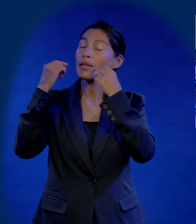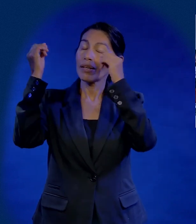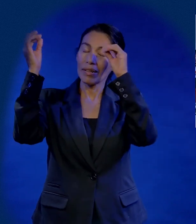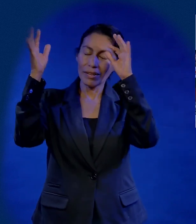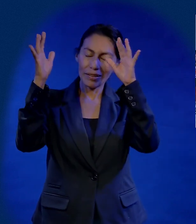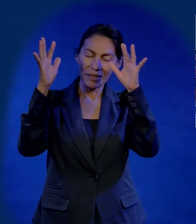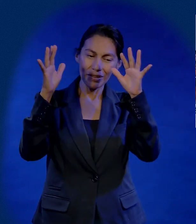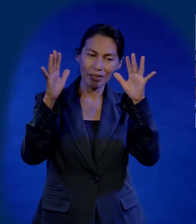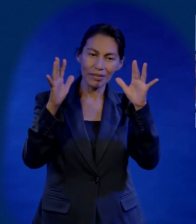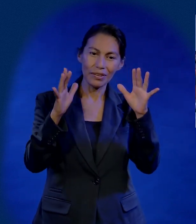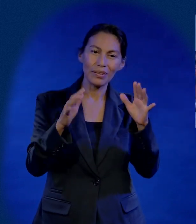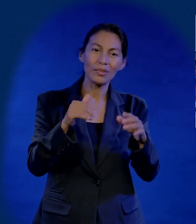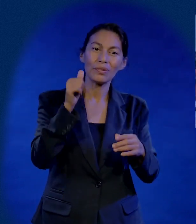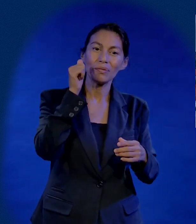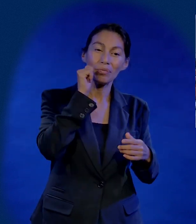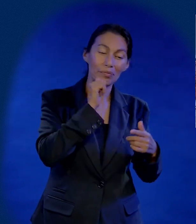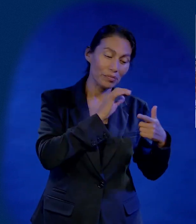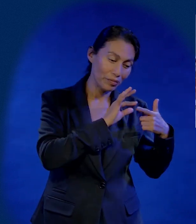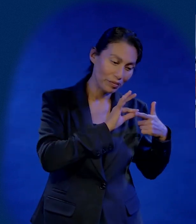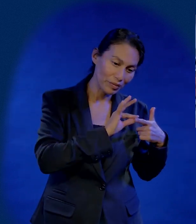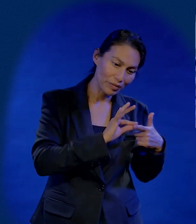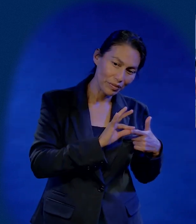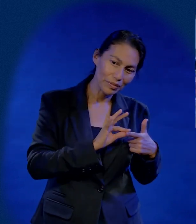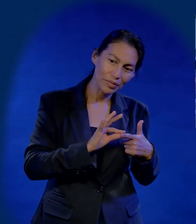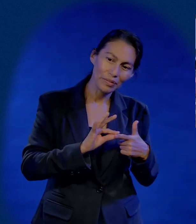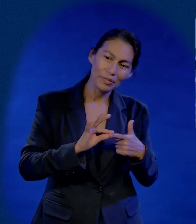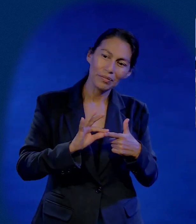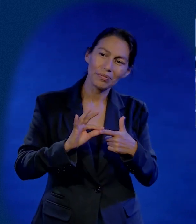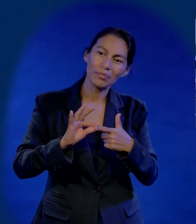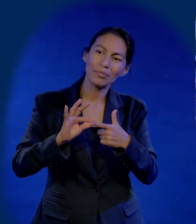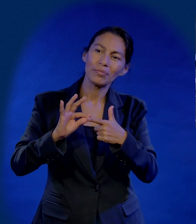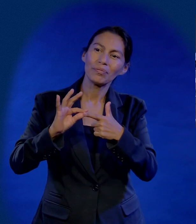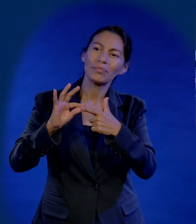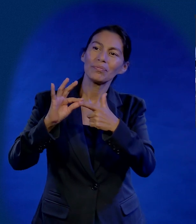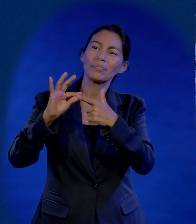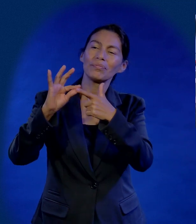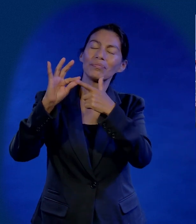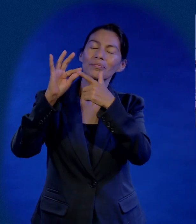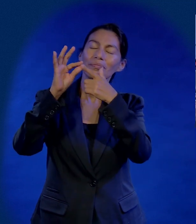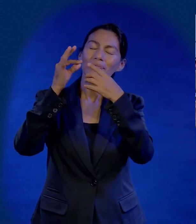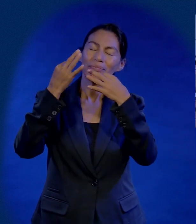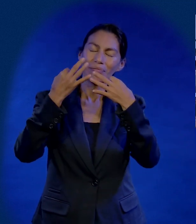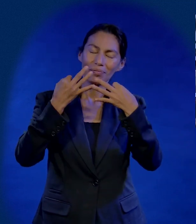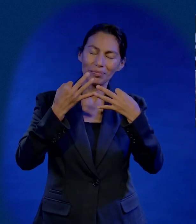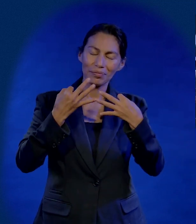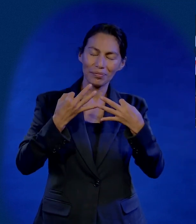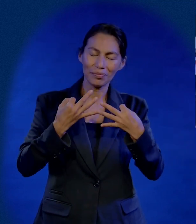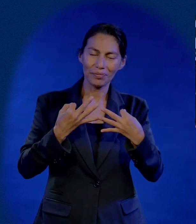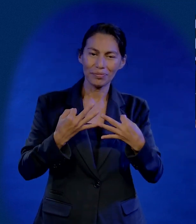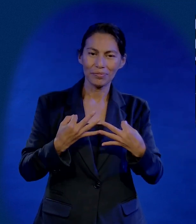Y que la gracia El salvador